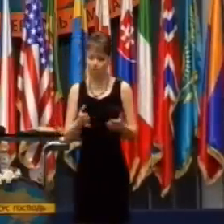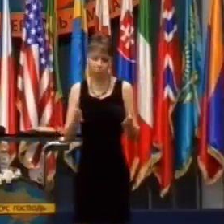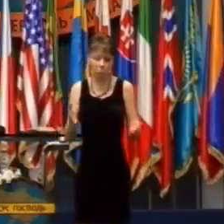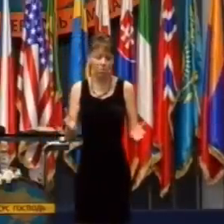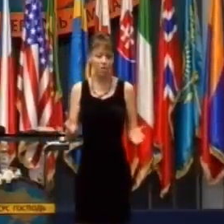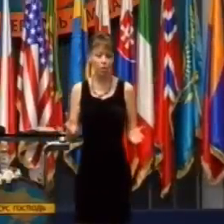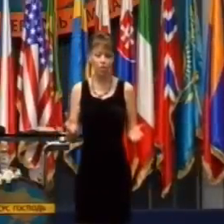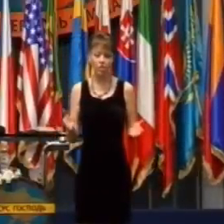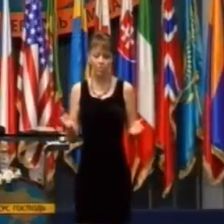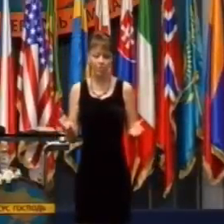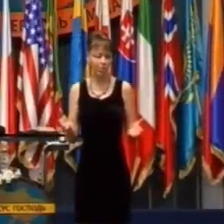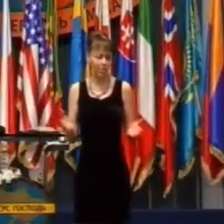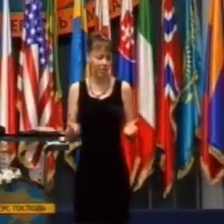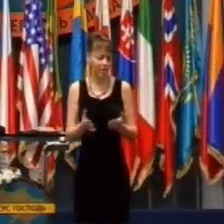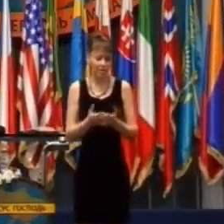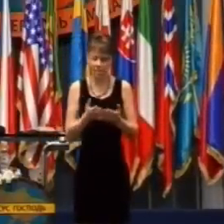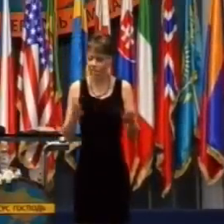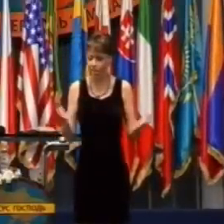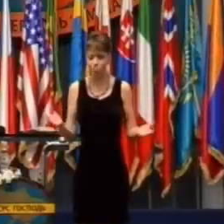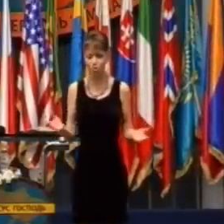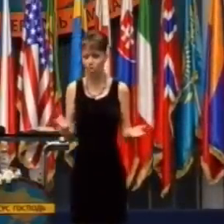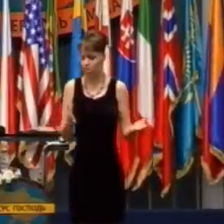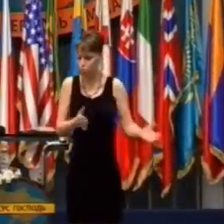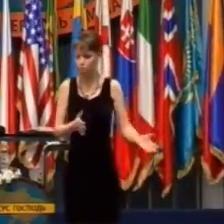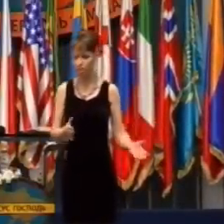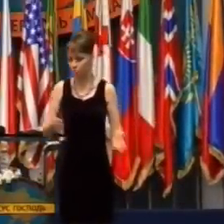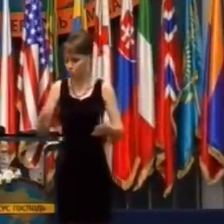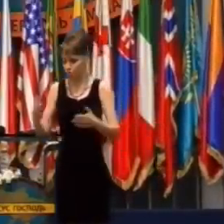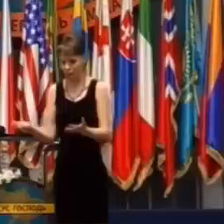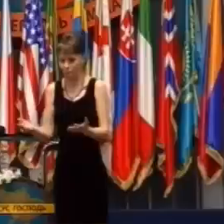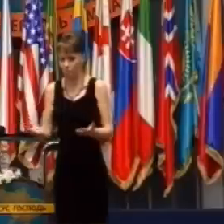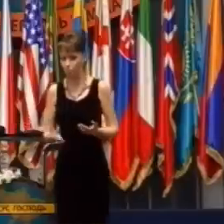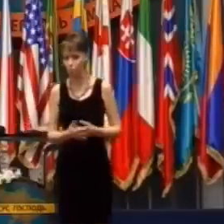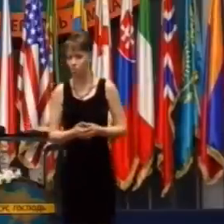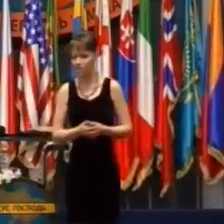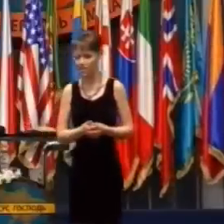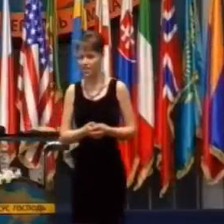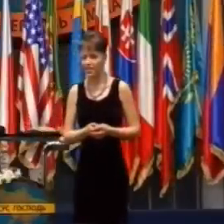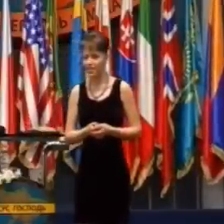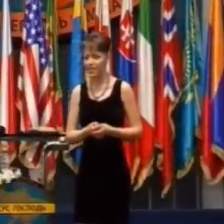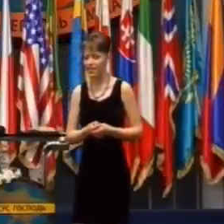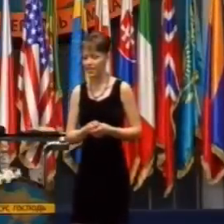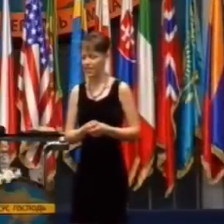Keď zavoláte špeciálne jednotky Navy Seals, tak ani neviete, že tam boli.